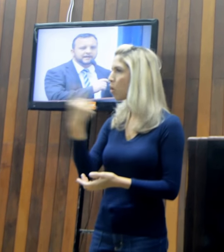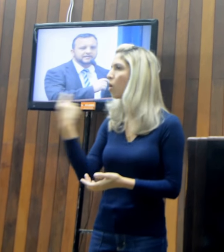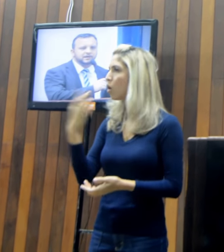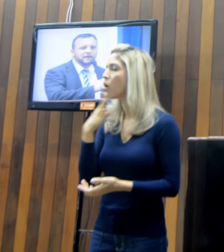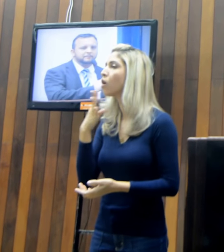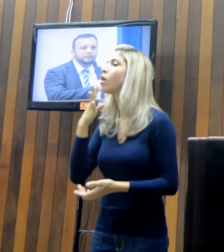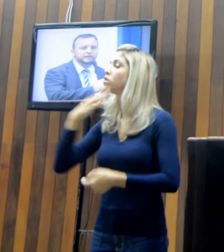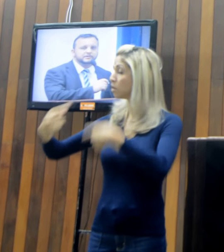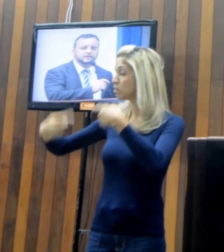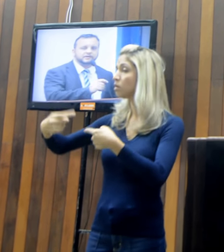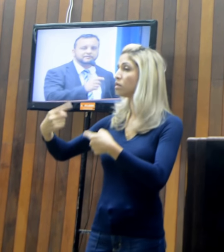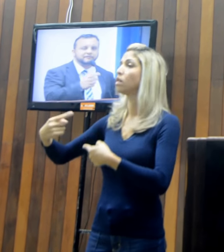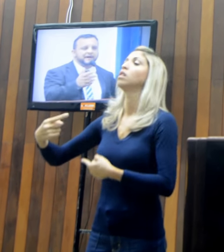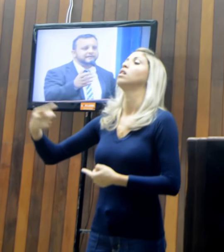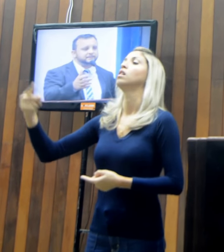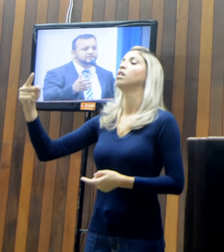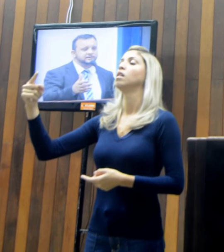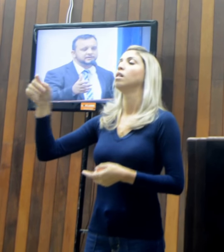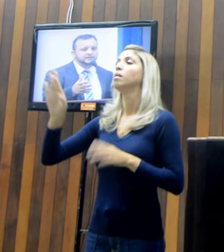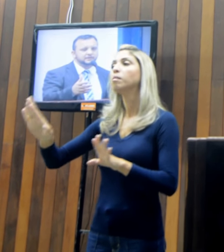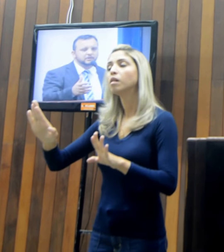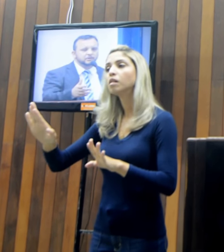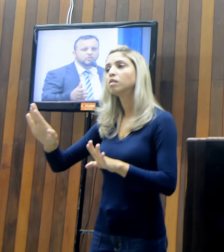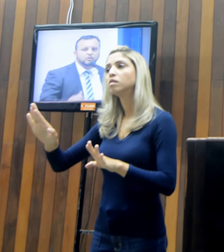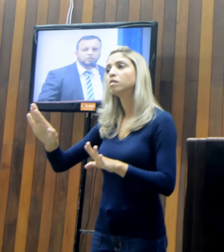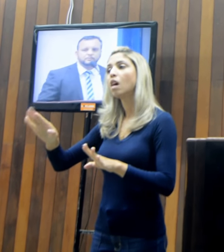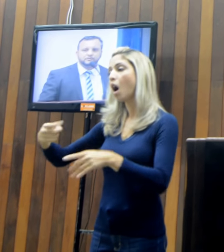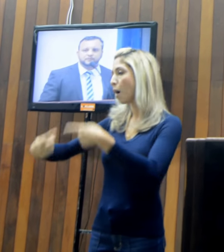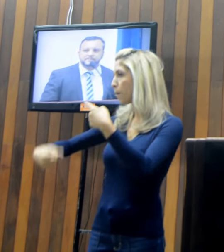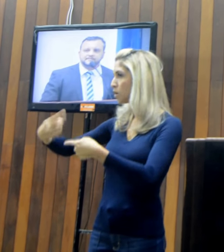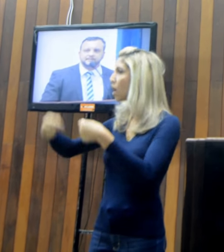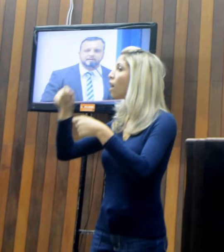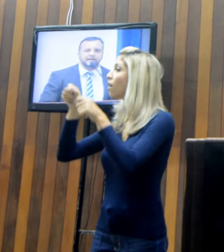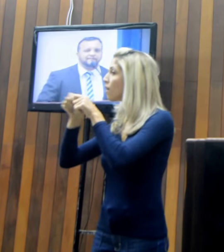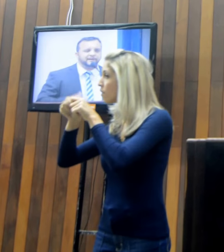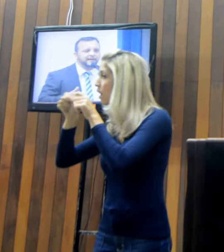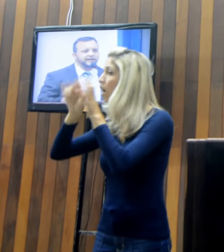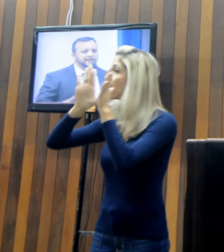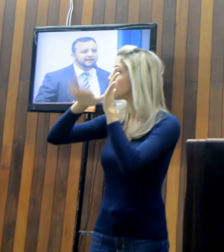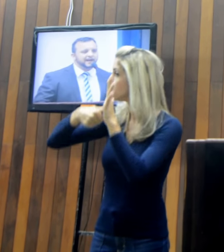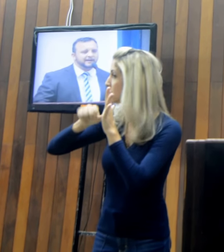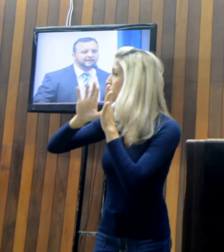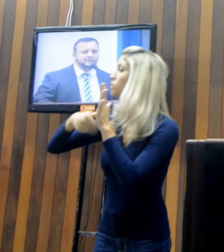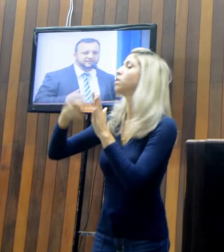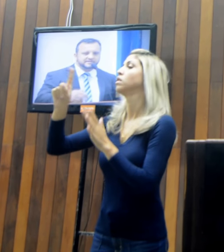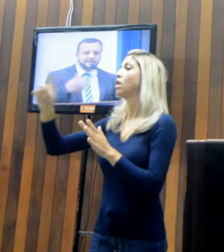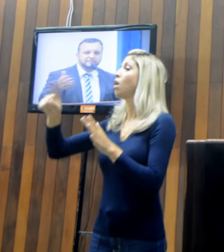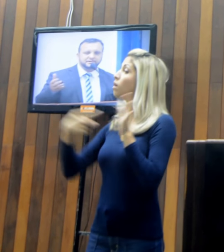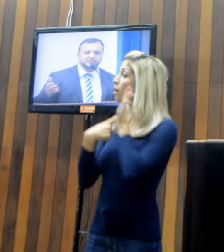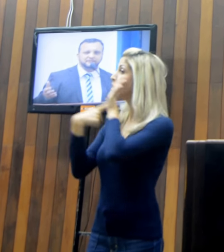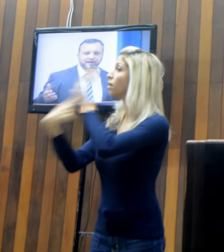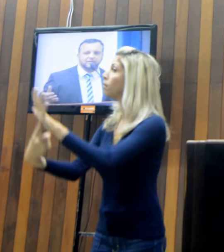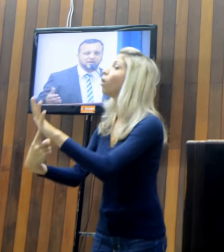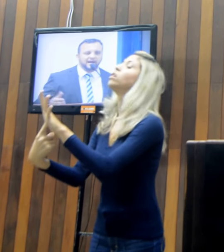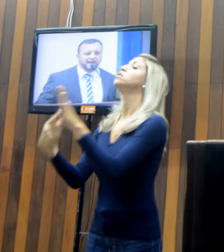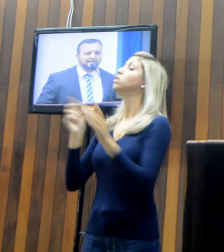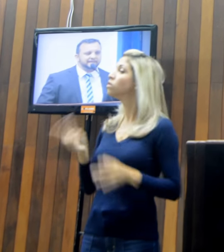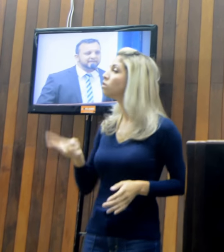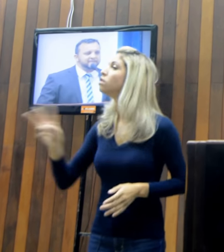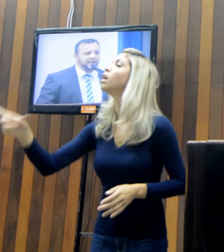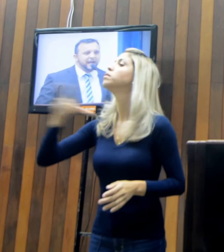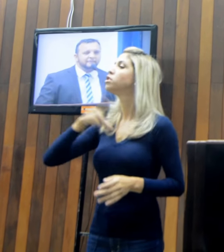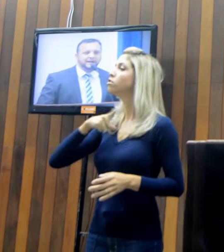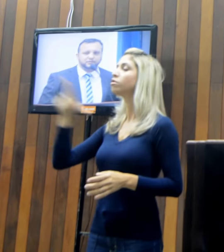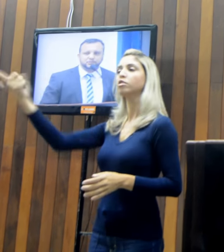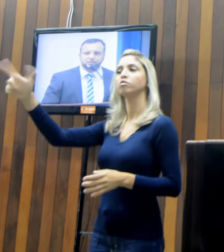verdade não é a política que faz o corrupto, mas sim que revela aqueles que sempre tiveram o caráter